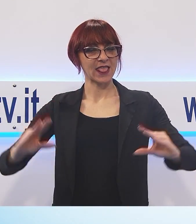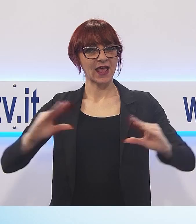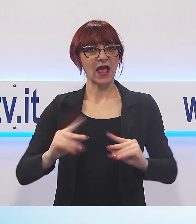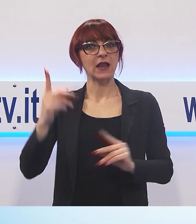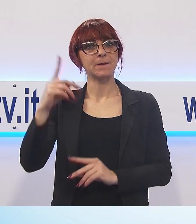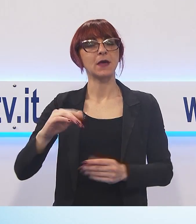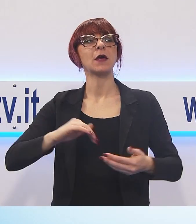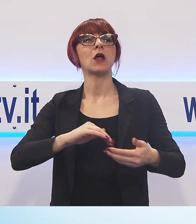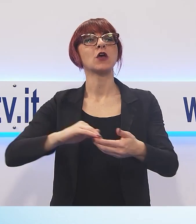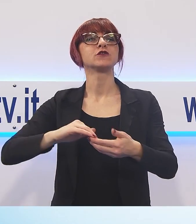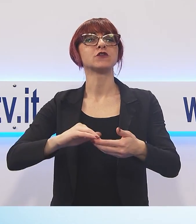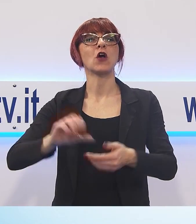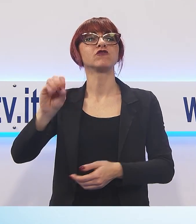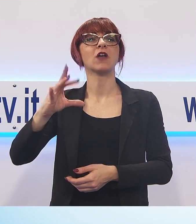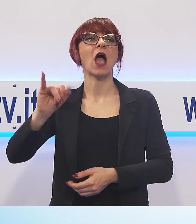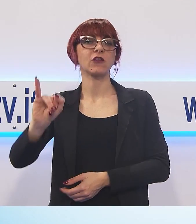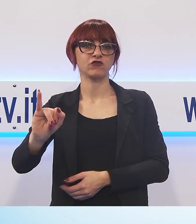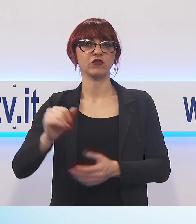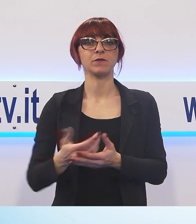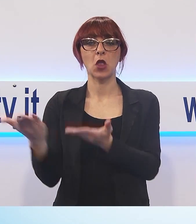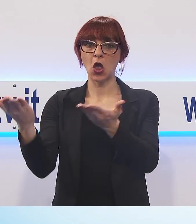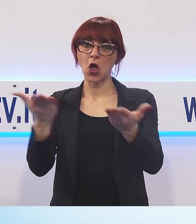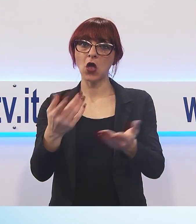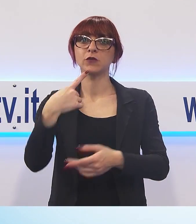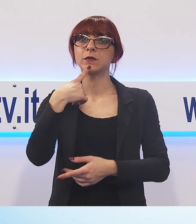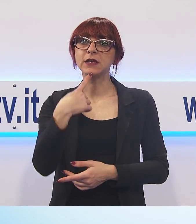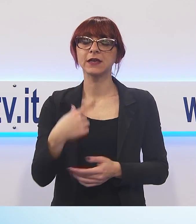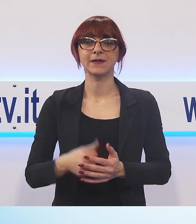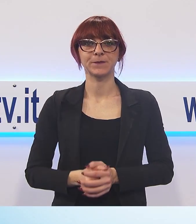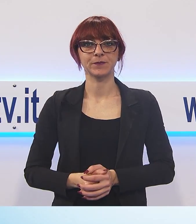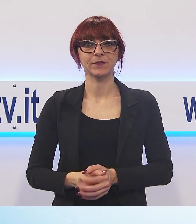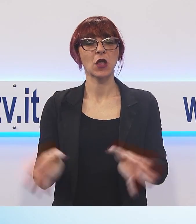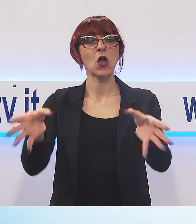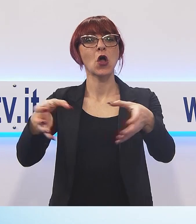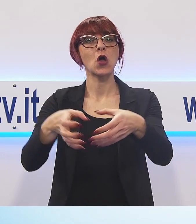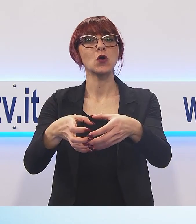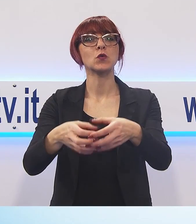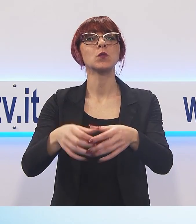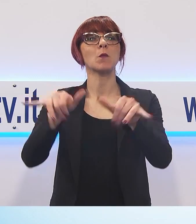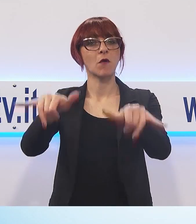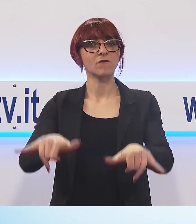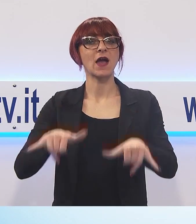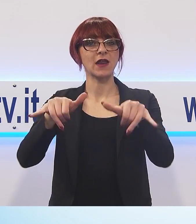ai soci dell'Automobile Club. Ospiti ci saranno i solisti veneti.